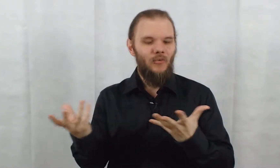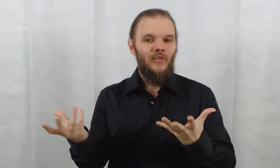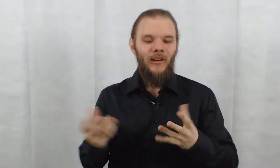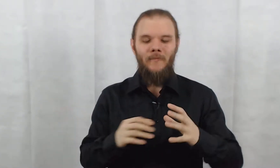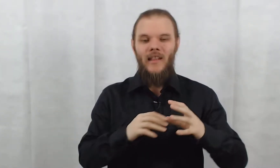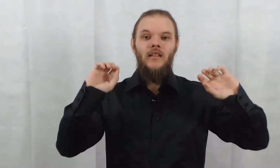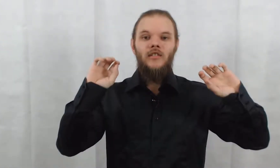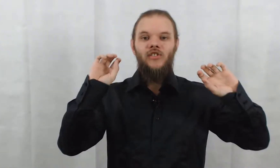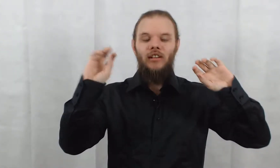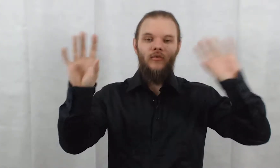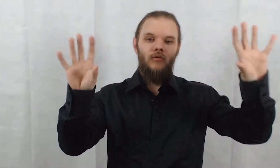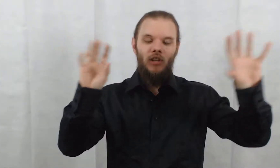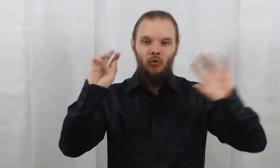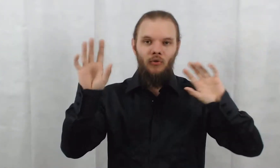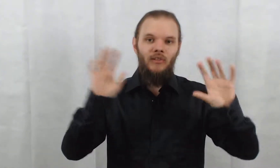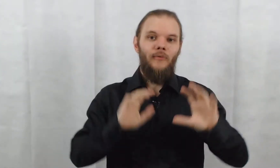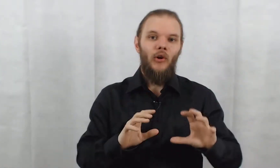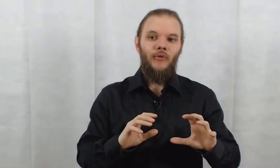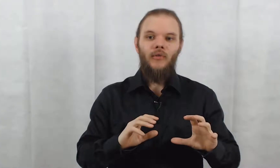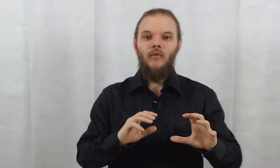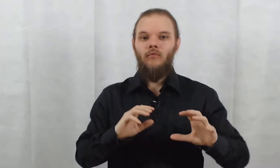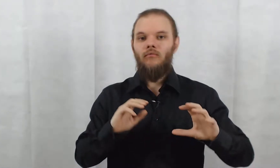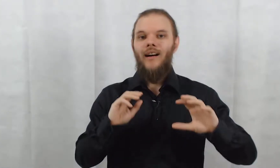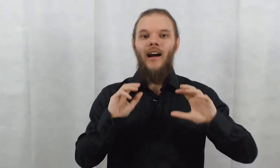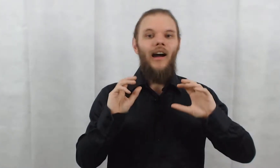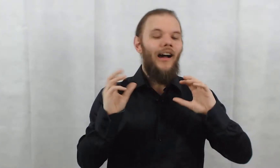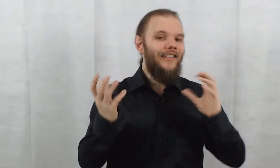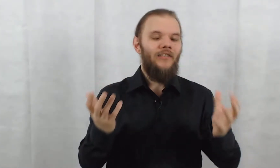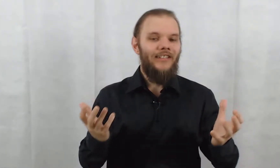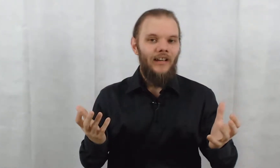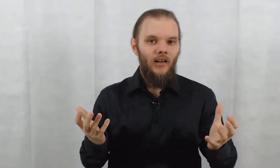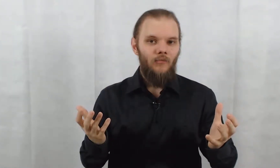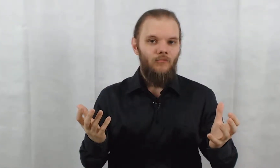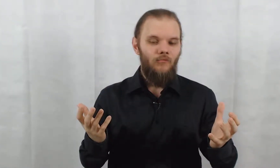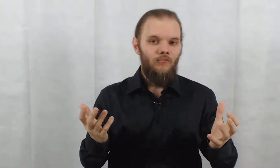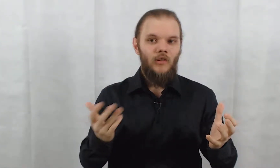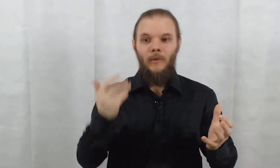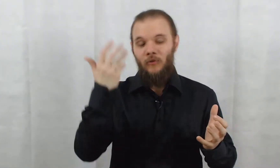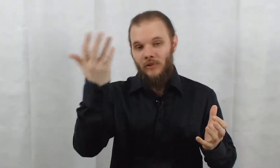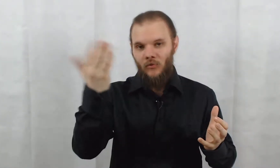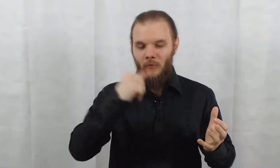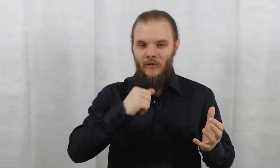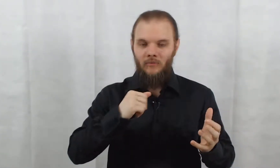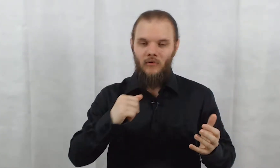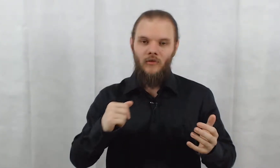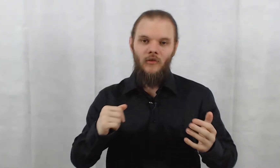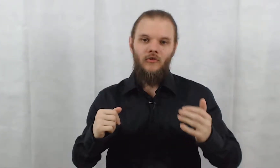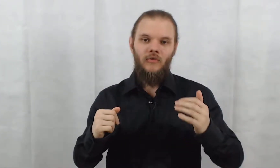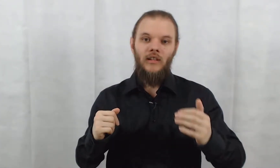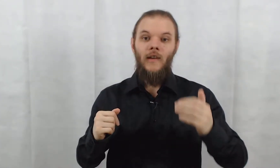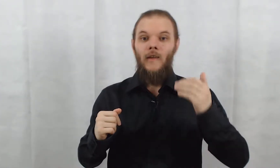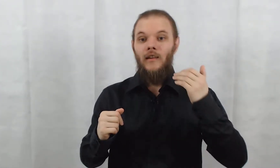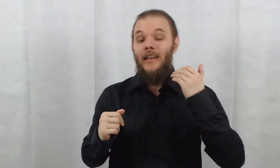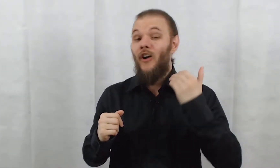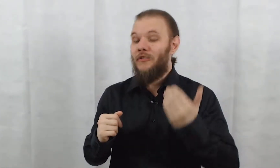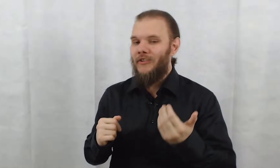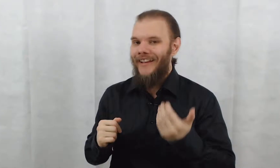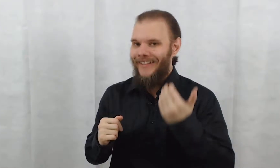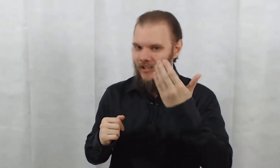tout ça. Chacune de ces forces a un avatar. Donc par exemple, il y Swamp Thing pour le Green, il y a Anton Arcane